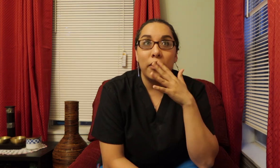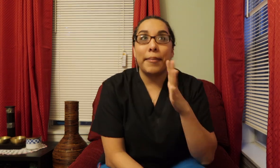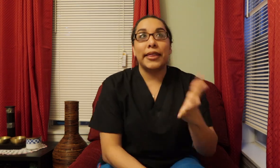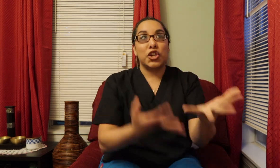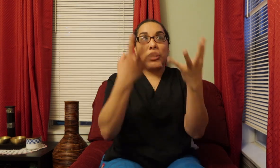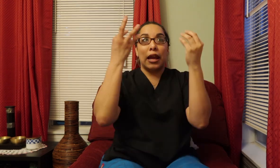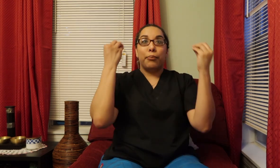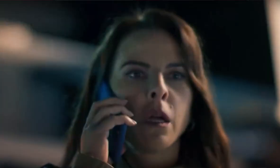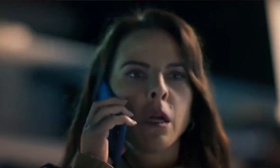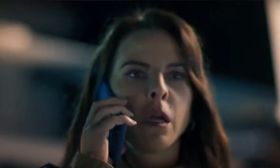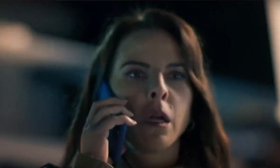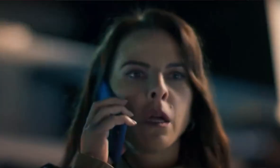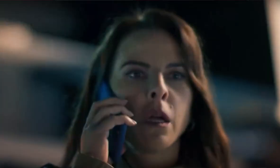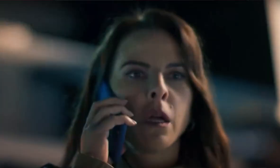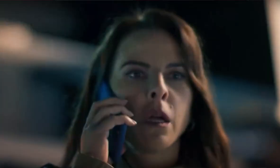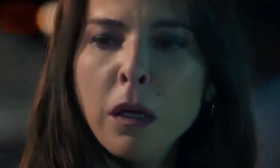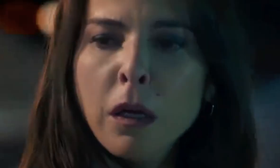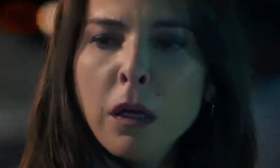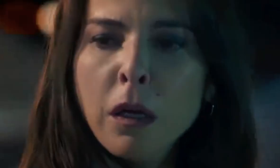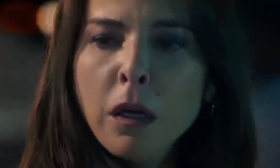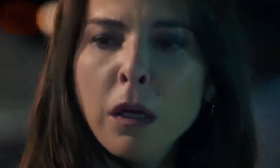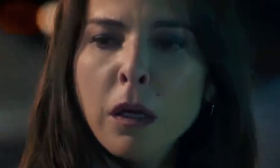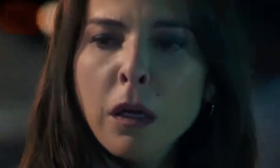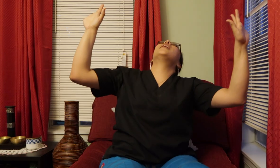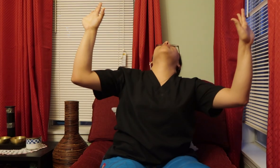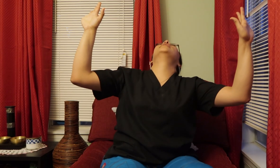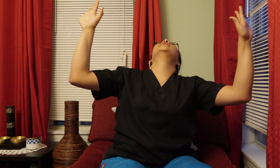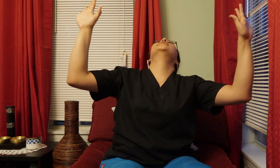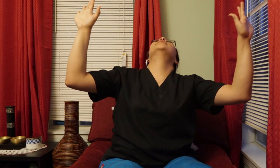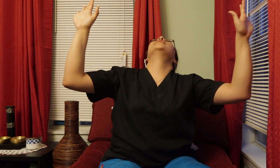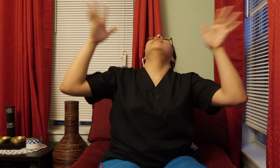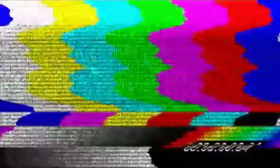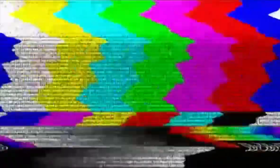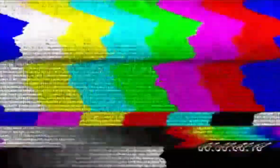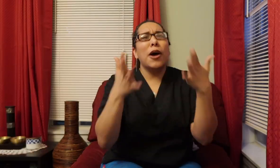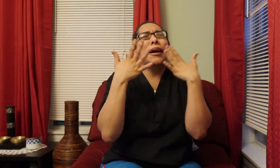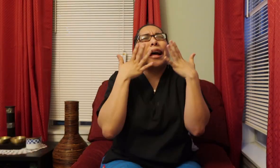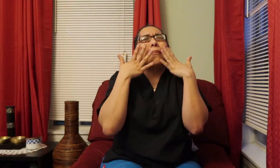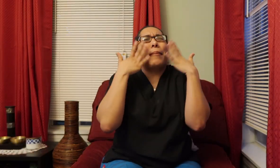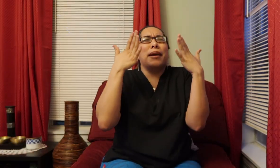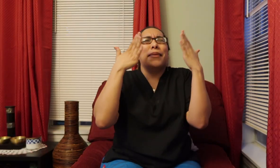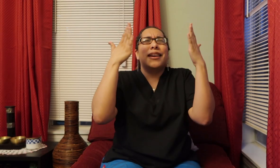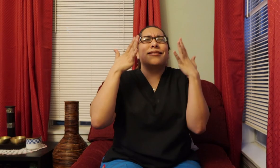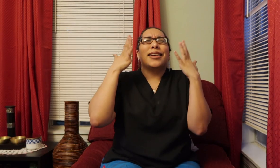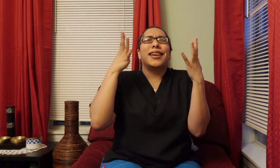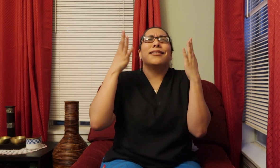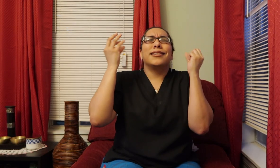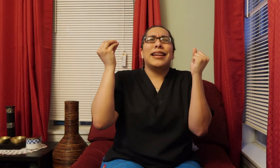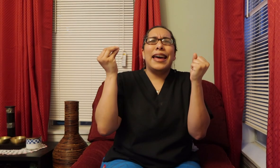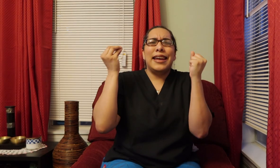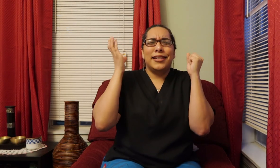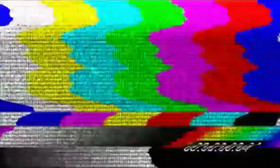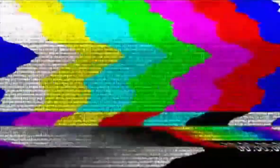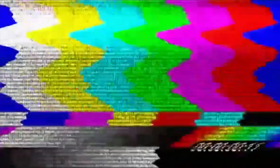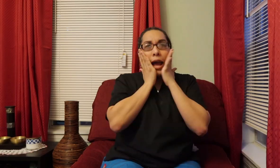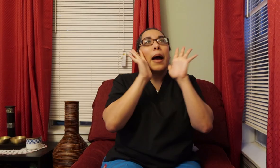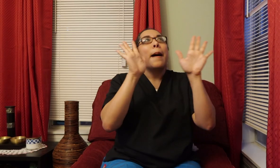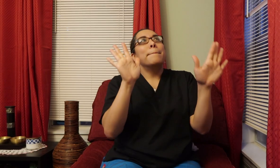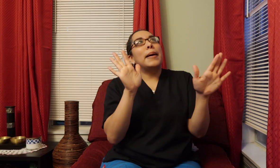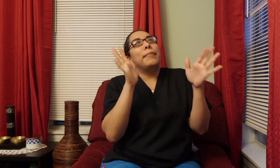obviamente She like breaks down And like Oh my god My baby knows who I am Oh my god My baby knows I killed her daddy My